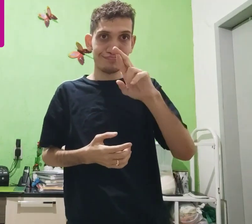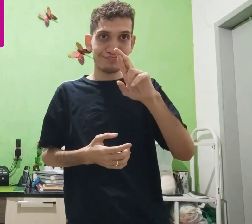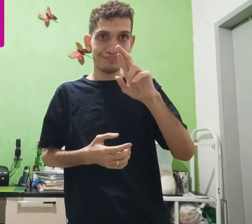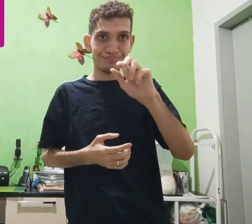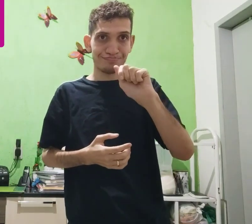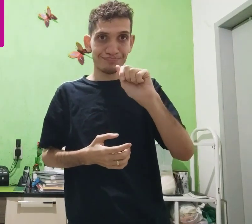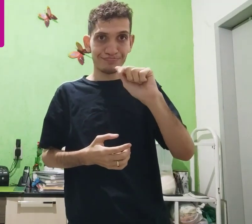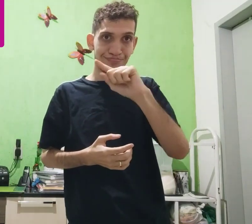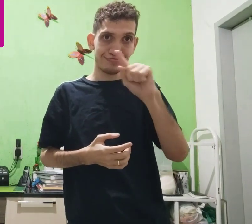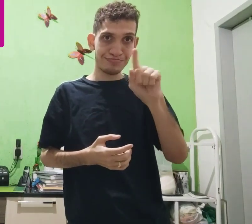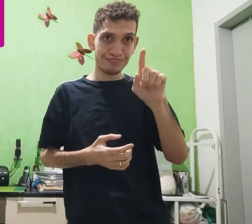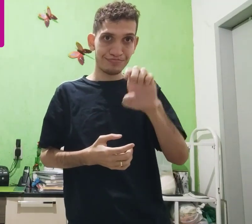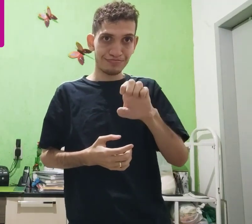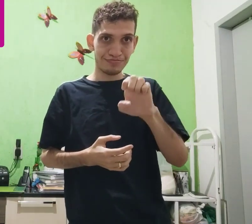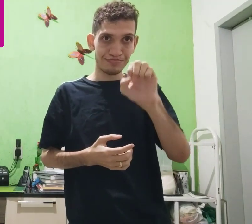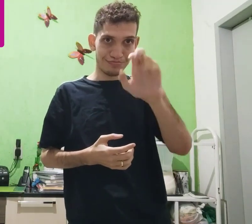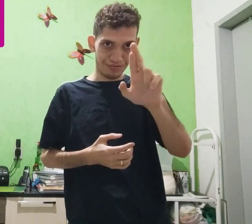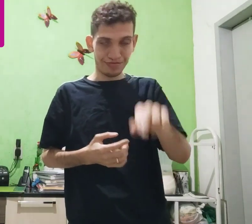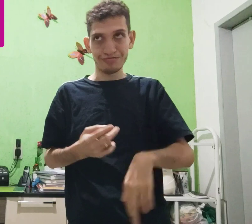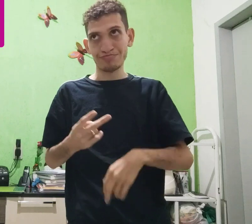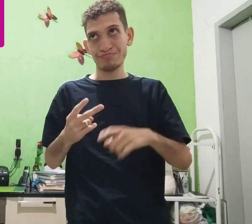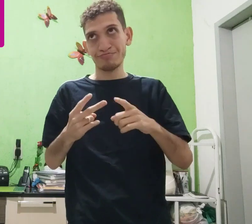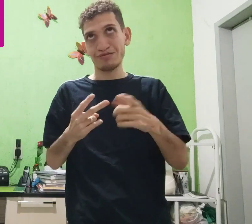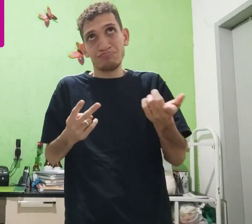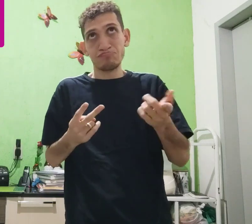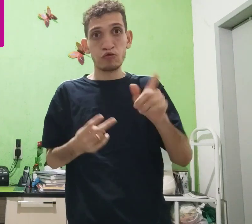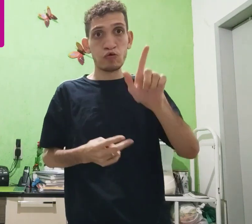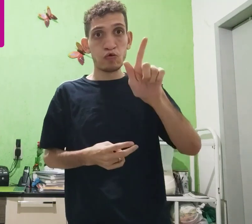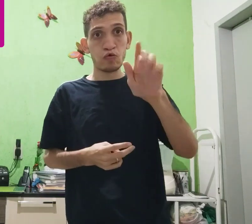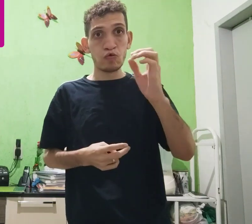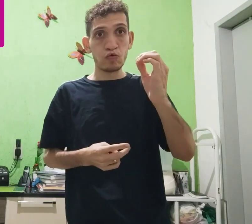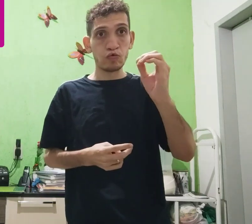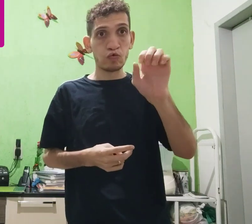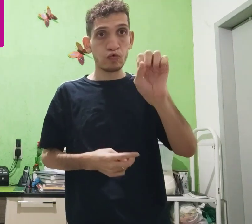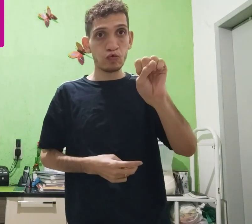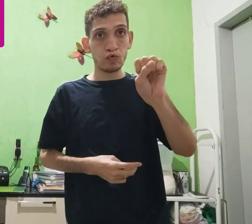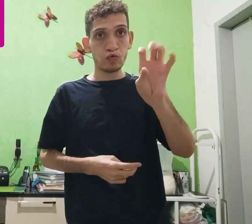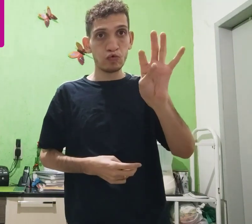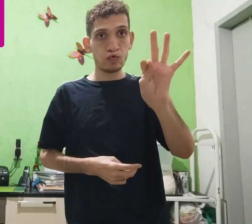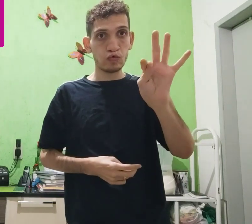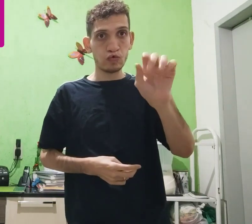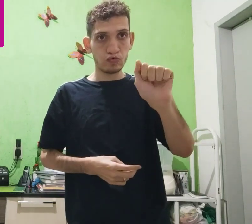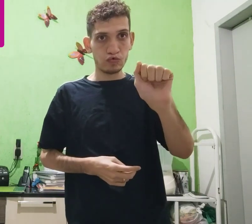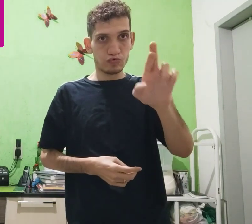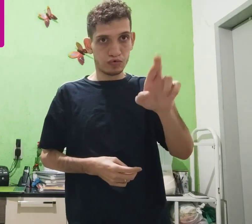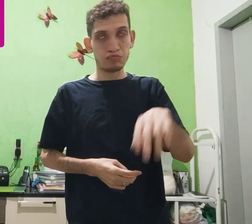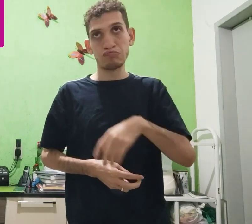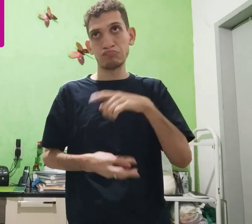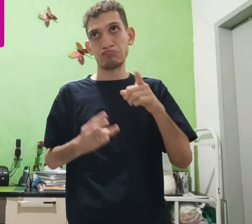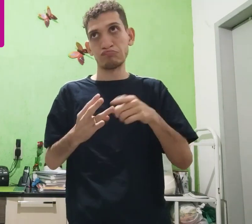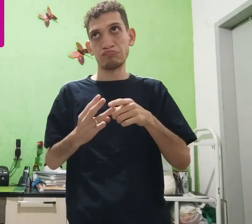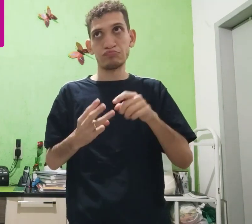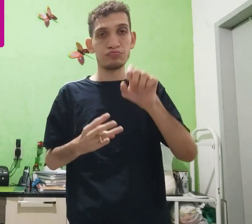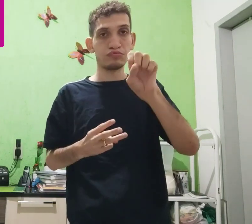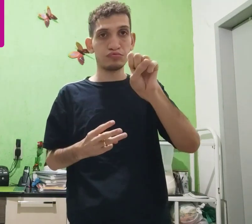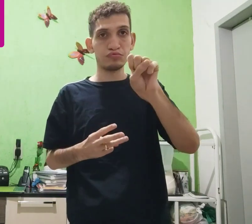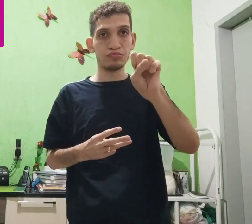tradução, prazer, hum, gostar, hum,